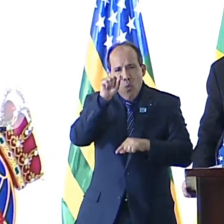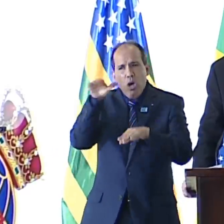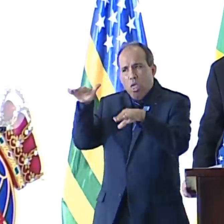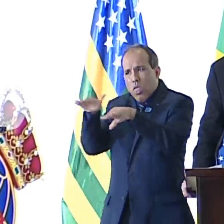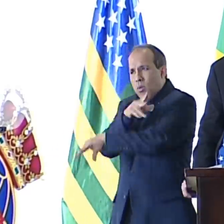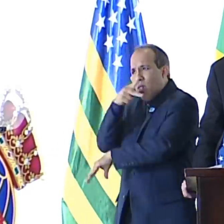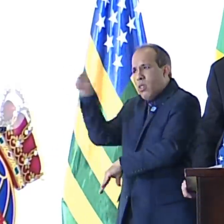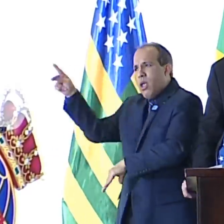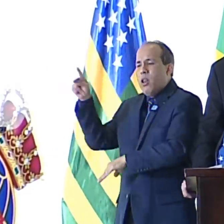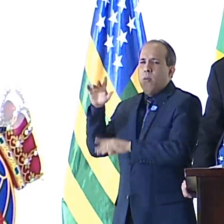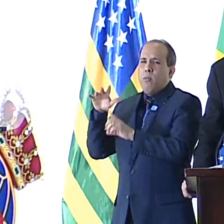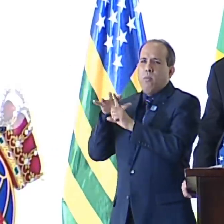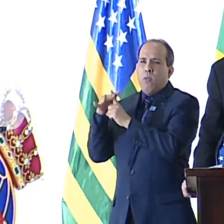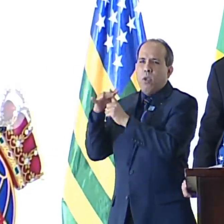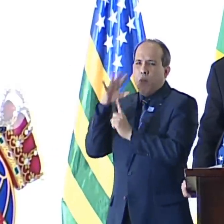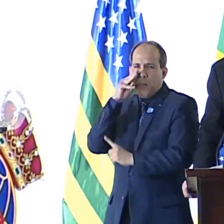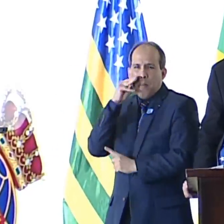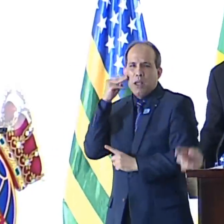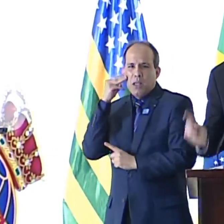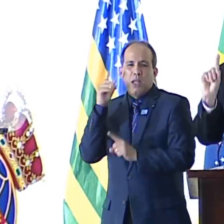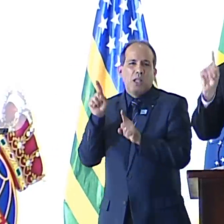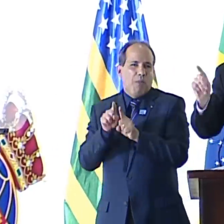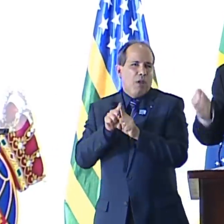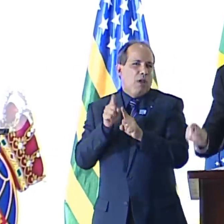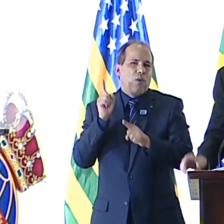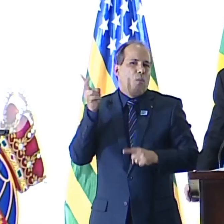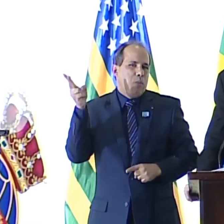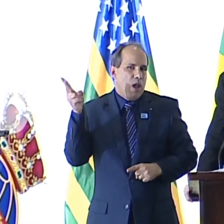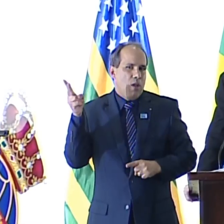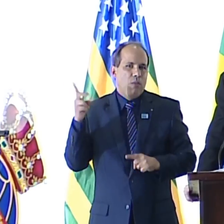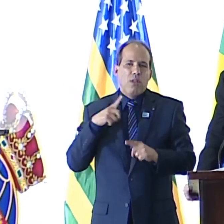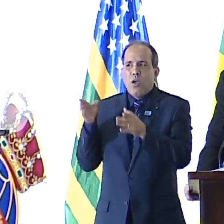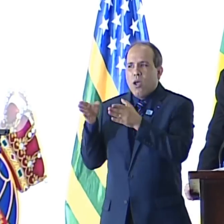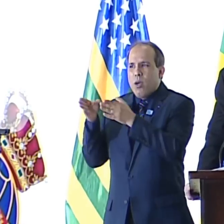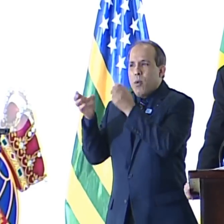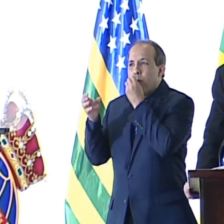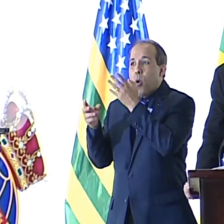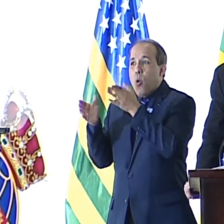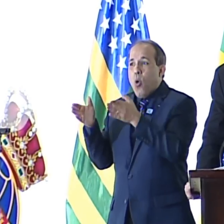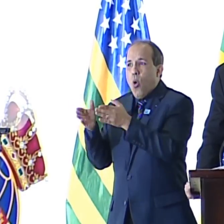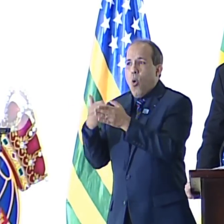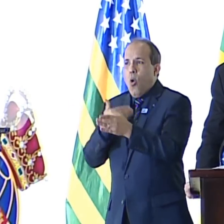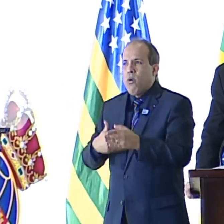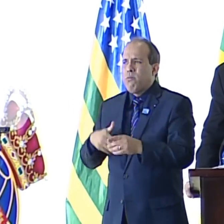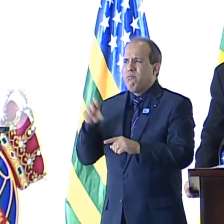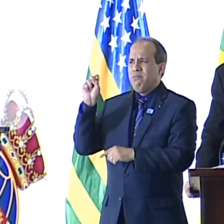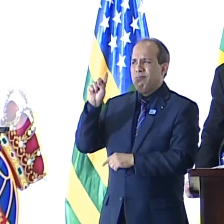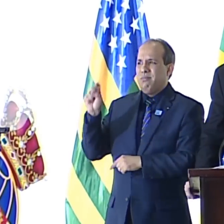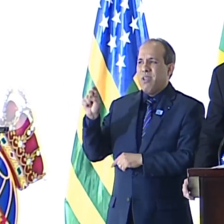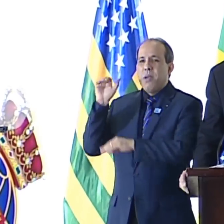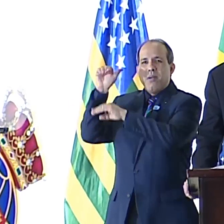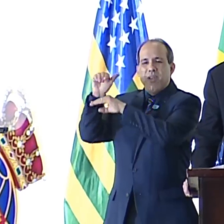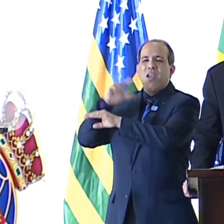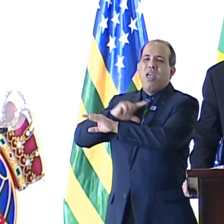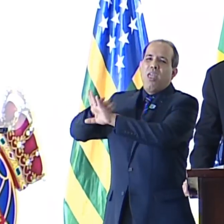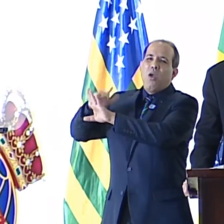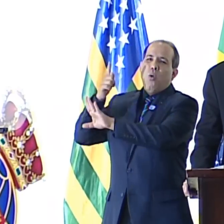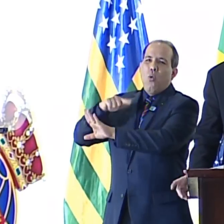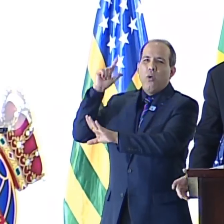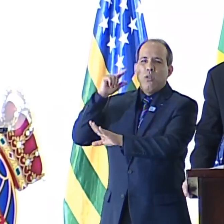Reproduz cada um deles a estratégia marxista, porque intui que se trata de um bom caminho para o poder. Mas talvez a explicação seja mais simples.